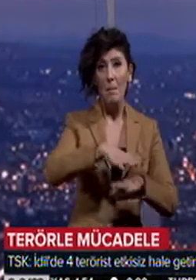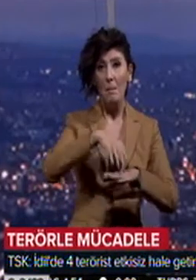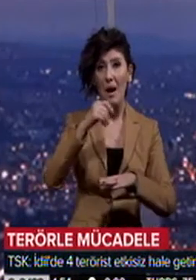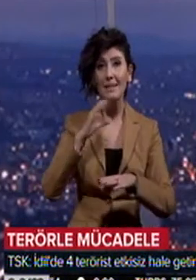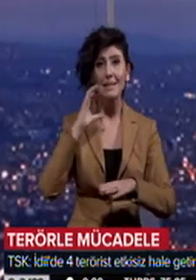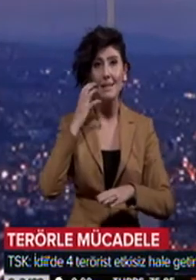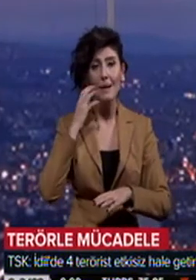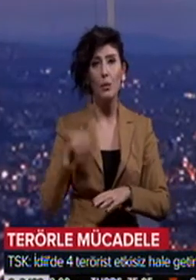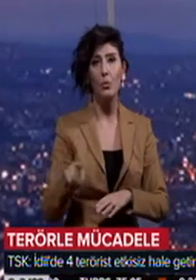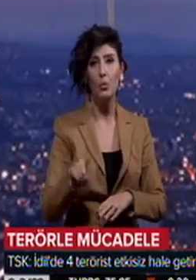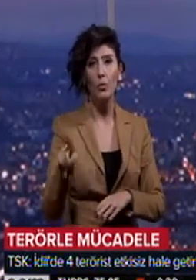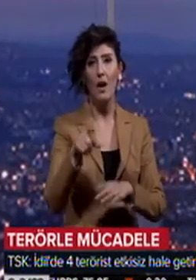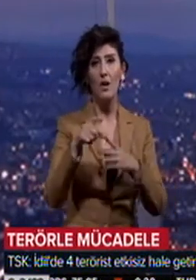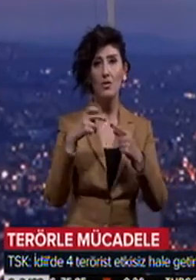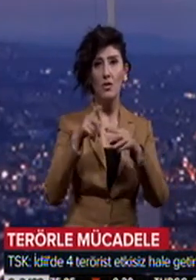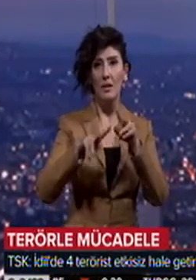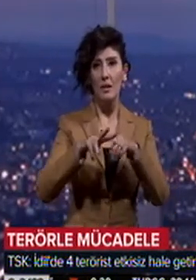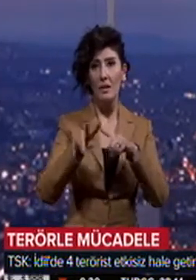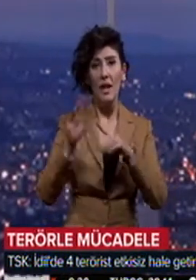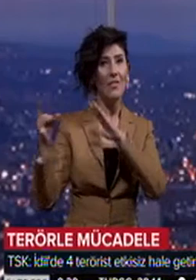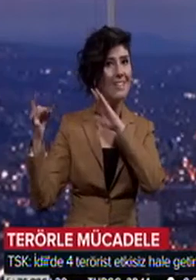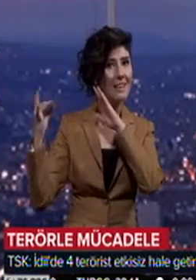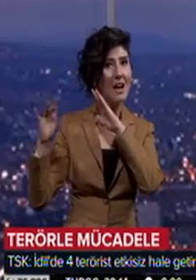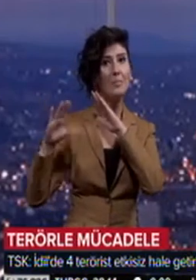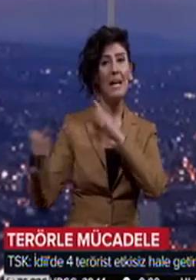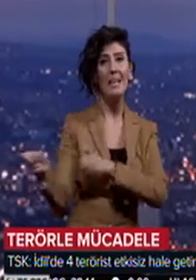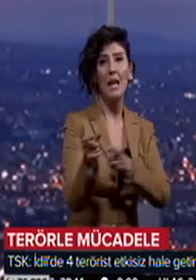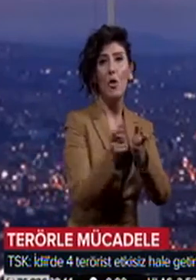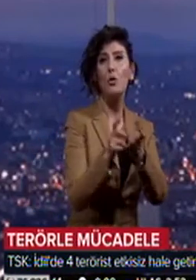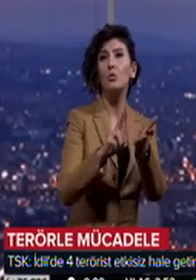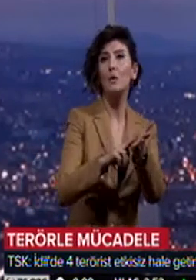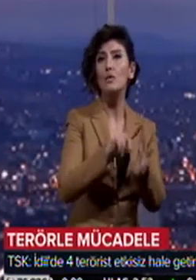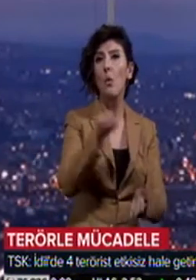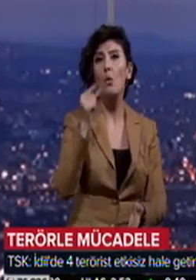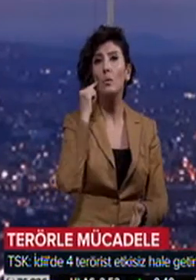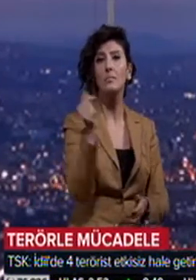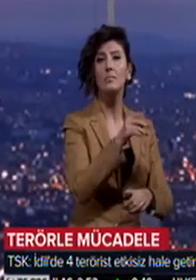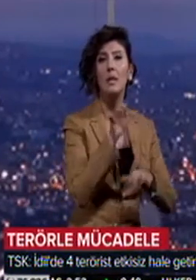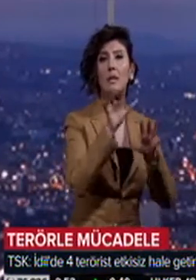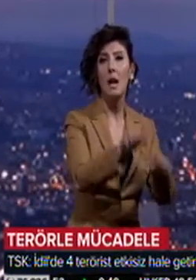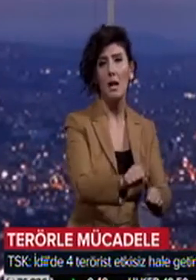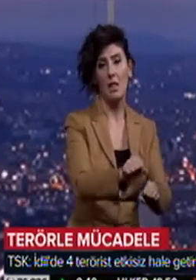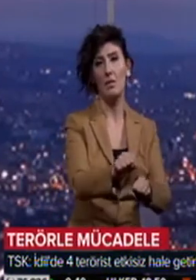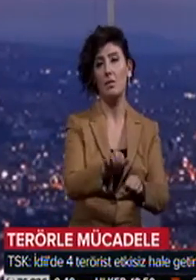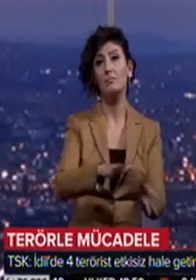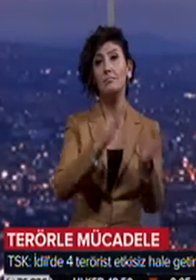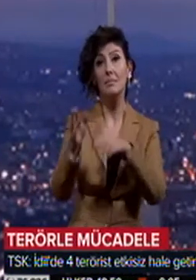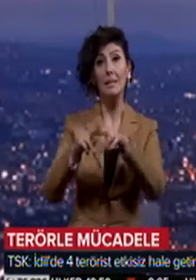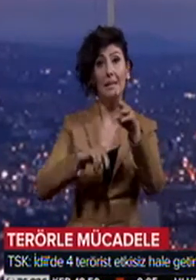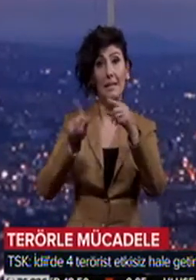Mardin, Sakarya, Şanlıurfa, Şırnak ve Diyarbakır'da ise terör örgütü mensubu on terörist yakalandı. Öte yandan Kilis ve